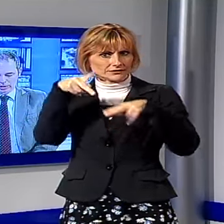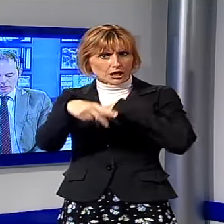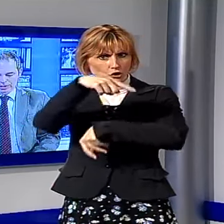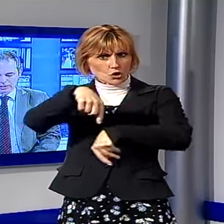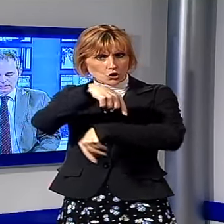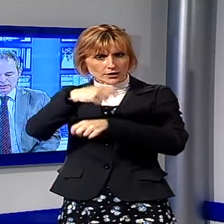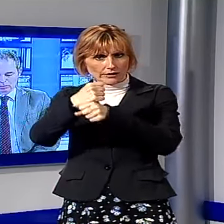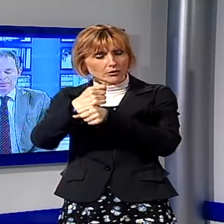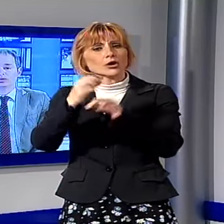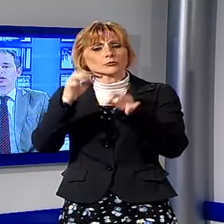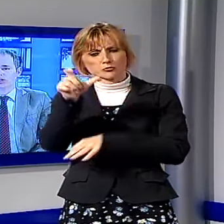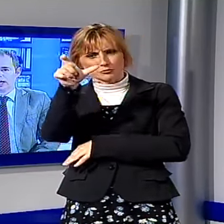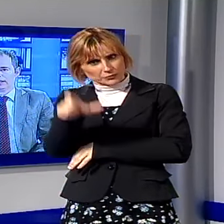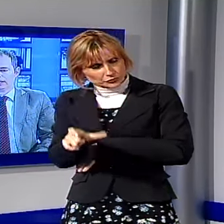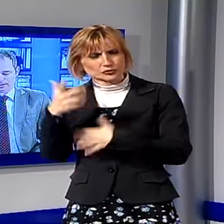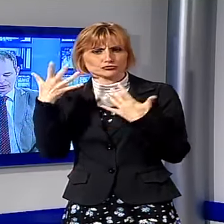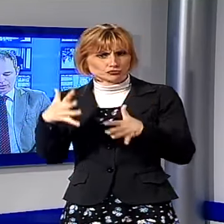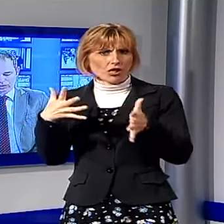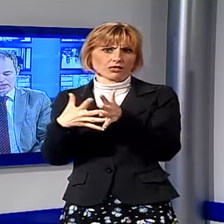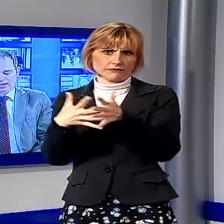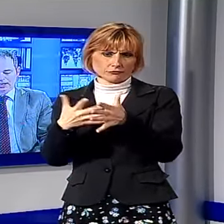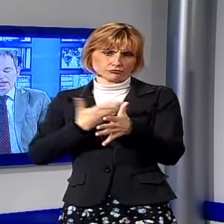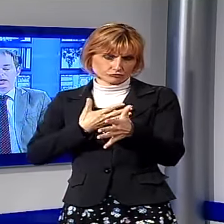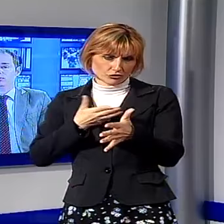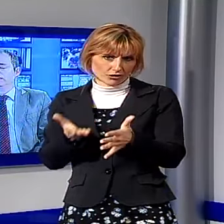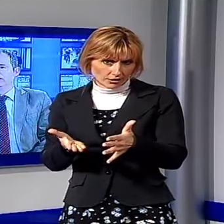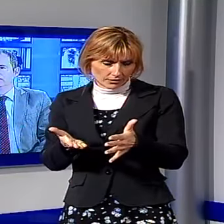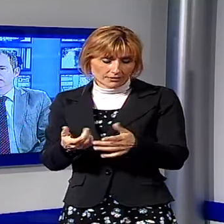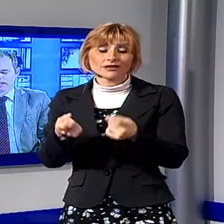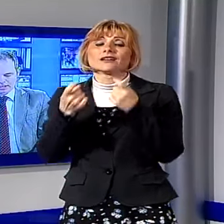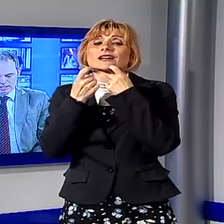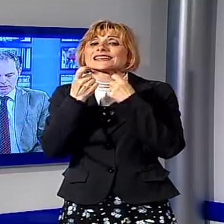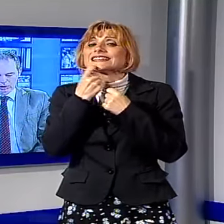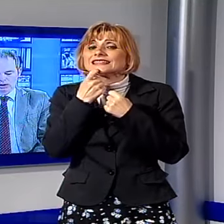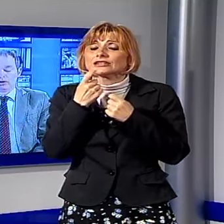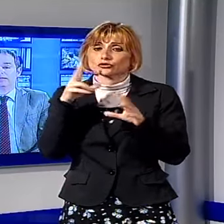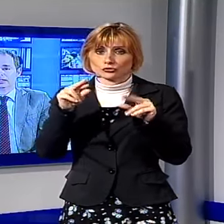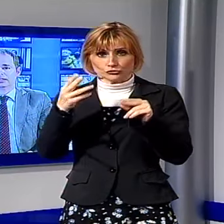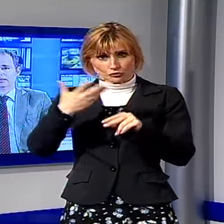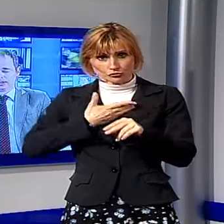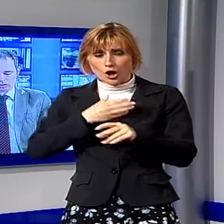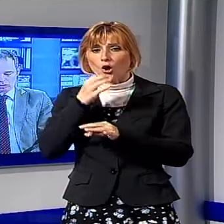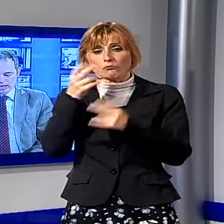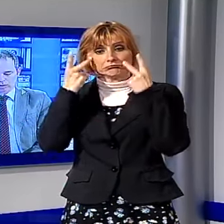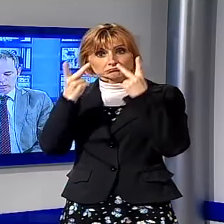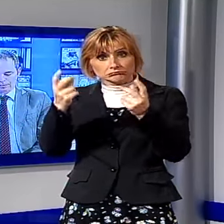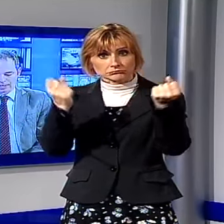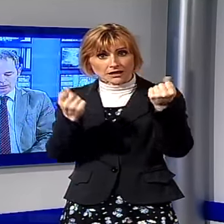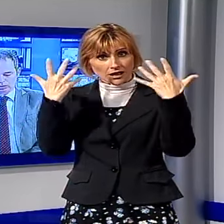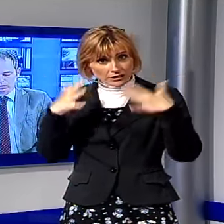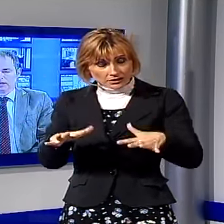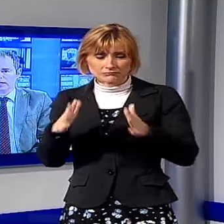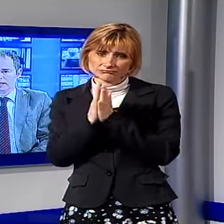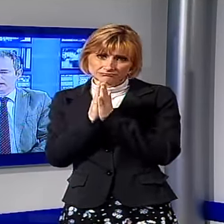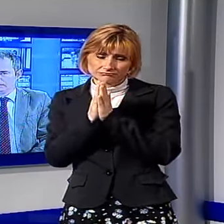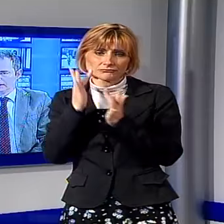lavoro e quindi si tratta di una persona già in difficoltà. Quindi chi avesse notizio o avesse visto l'auto è pregato